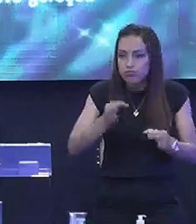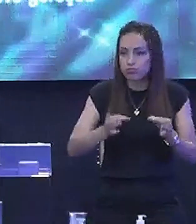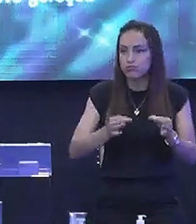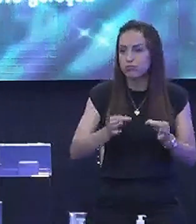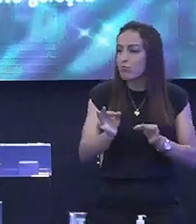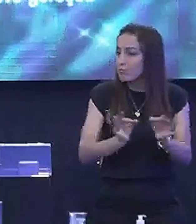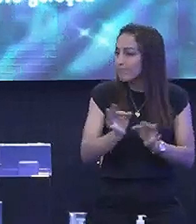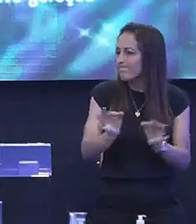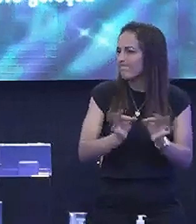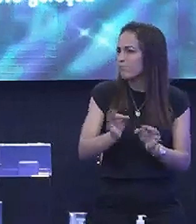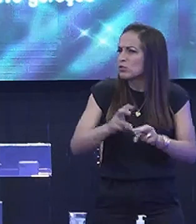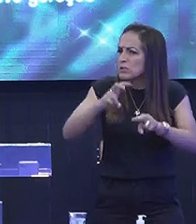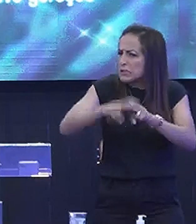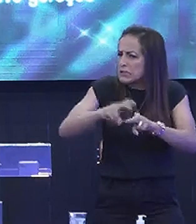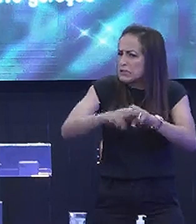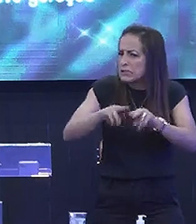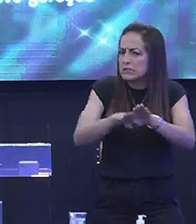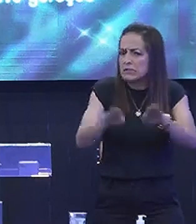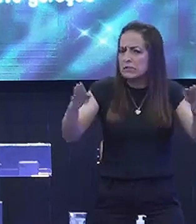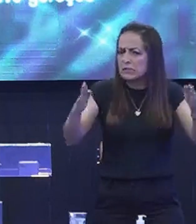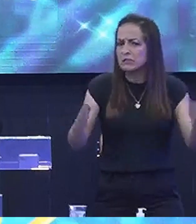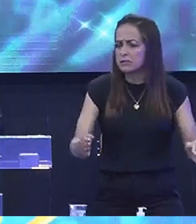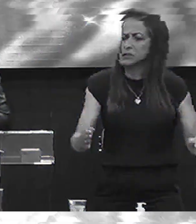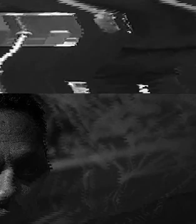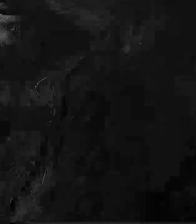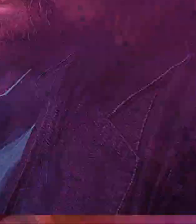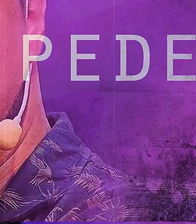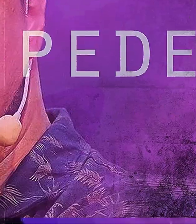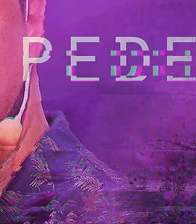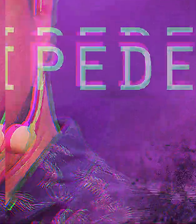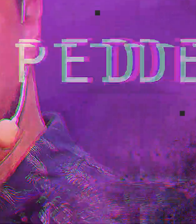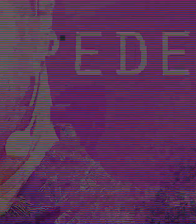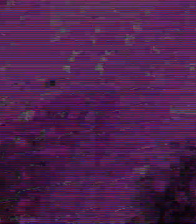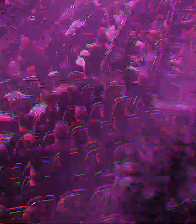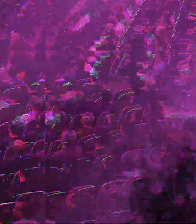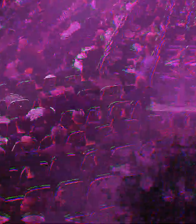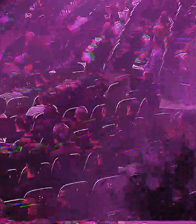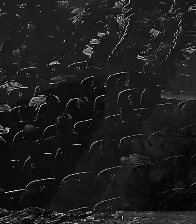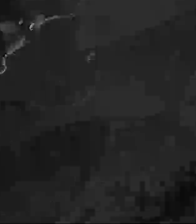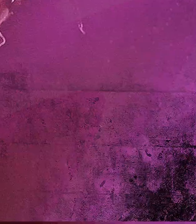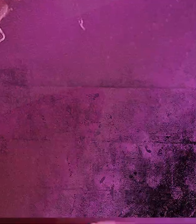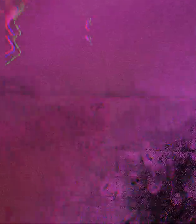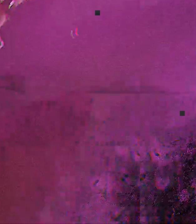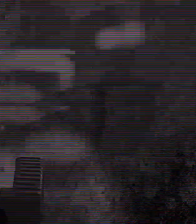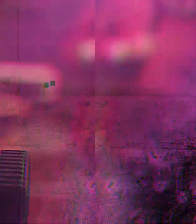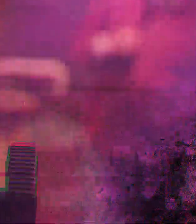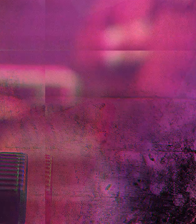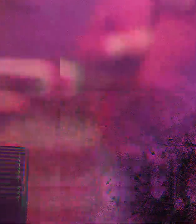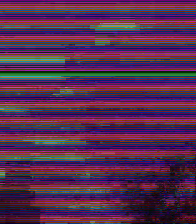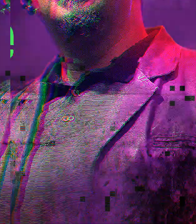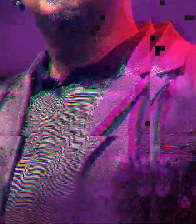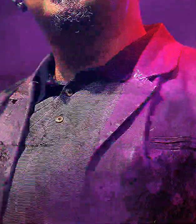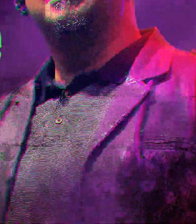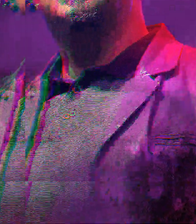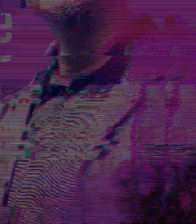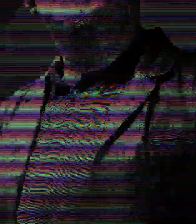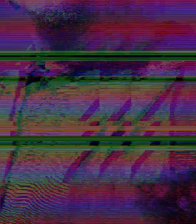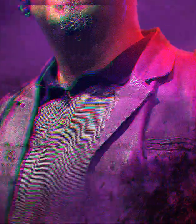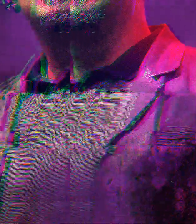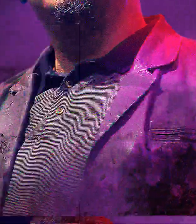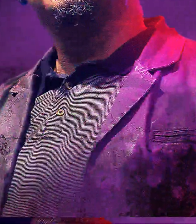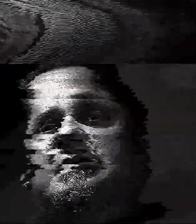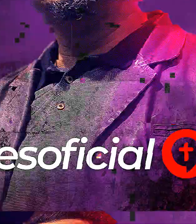E que senta Nessa mesa Um Um Que D Que D Que